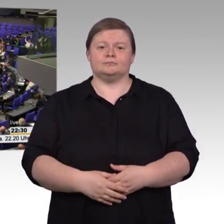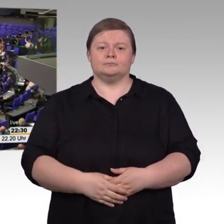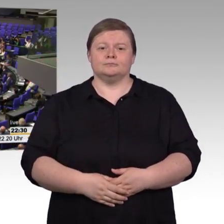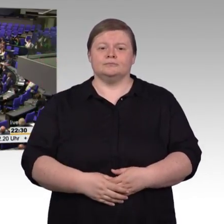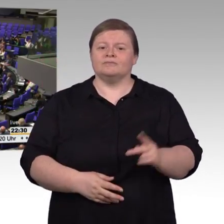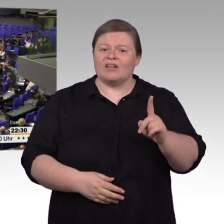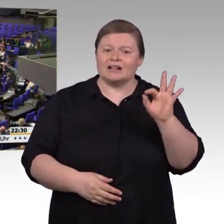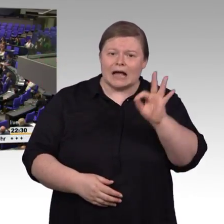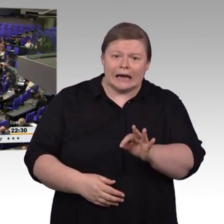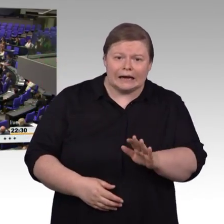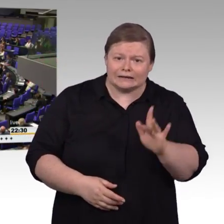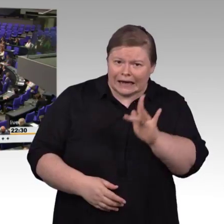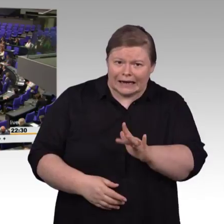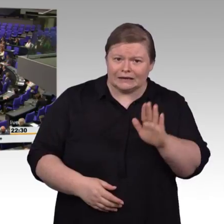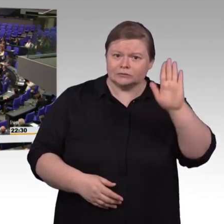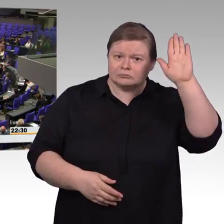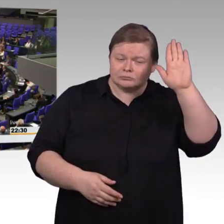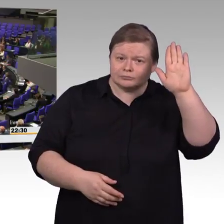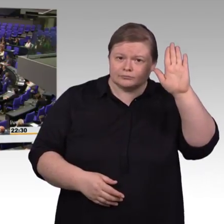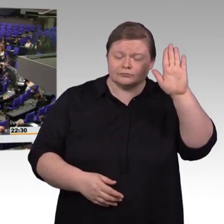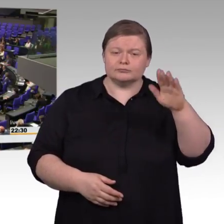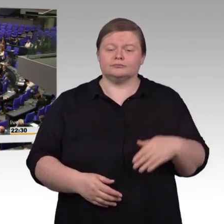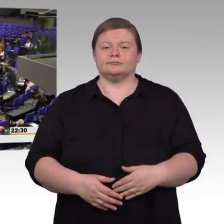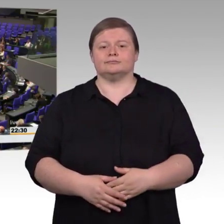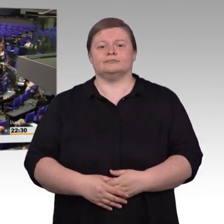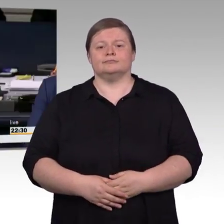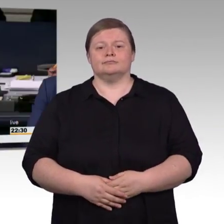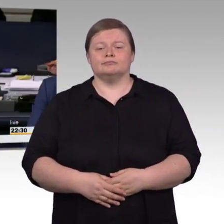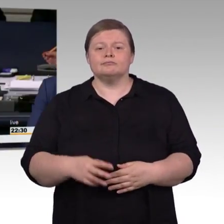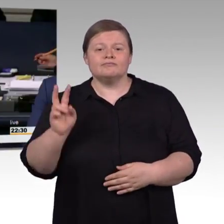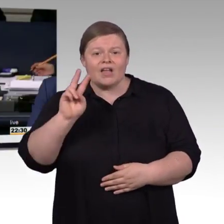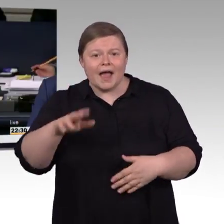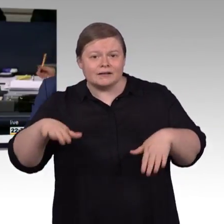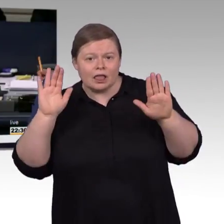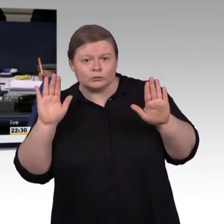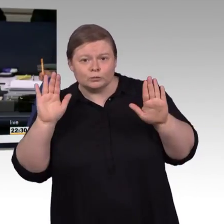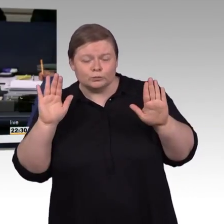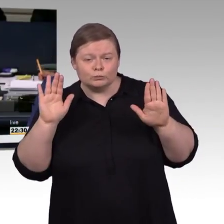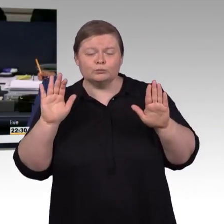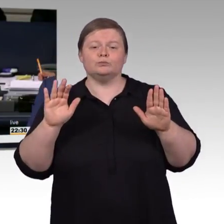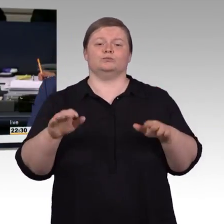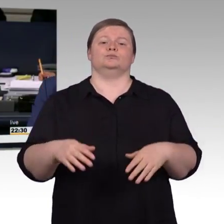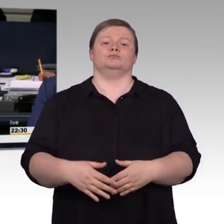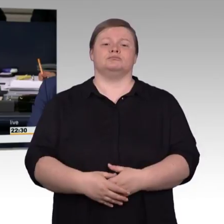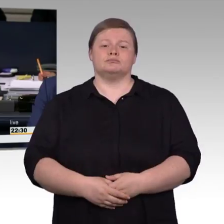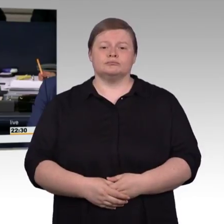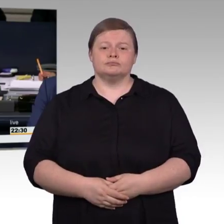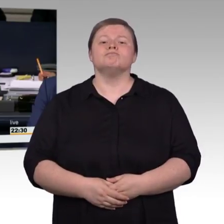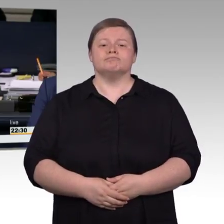Enthaltungen? Die Beschlussempfehlung ist angenommen. Zugestimmt hat die SPD, die CDU,